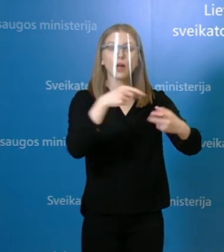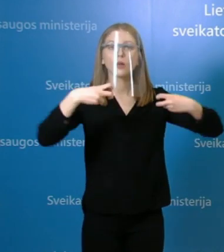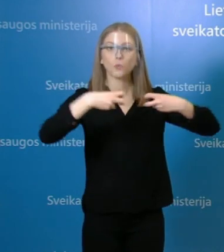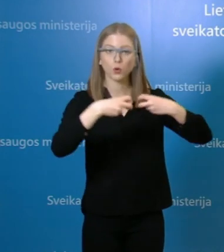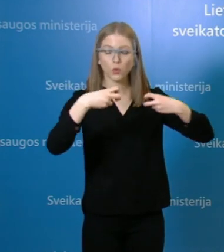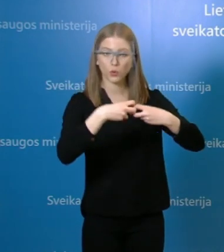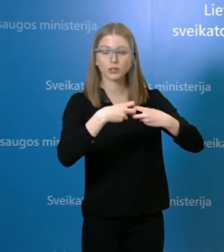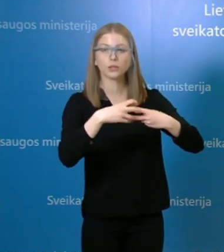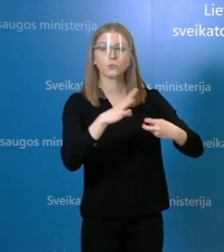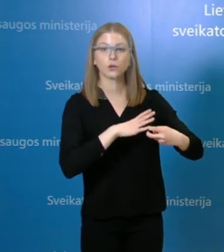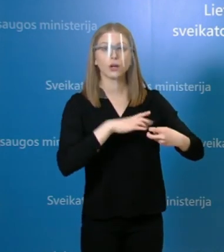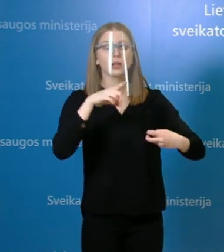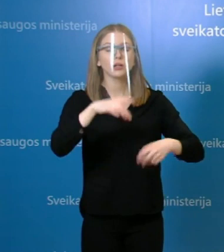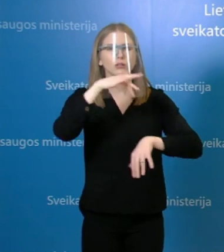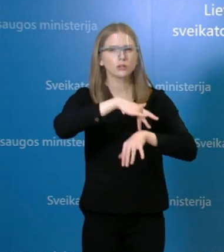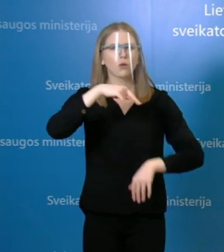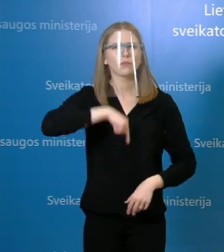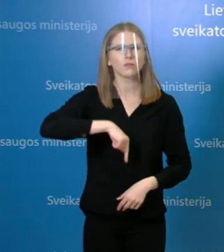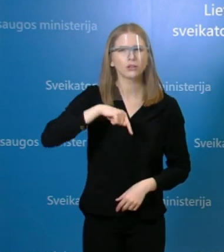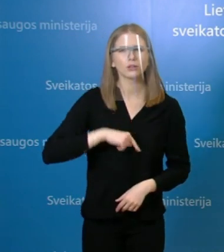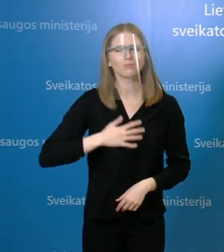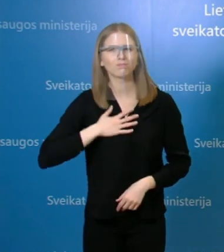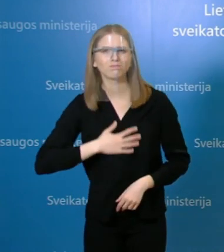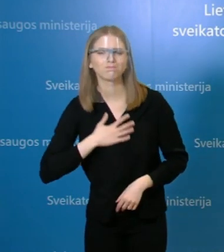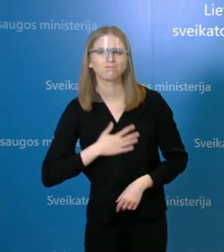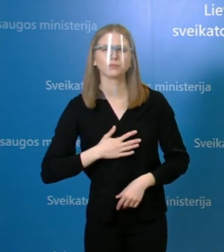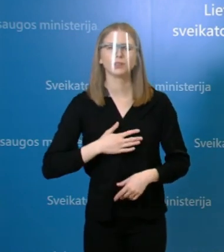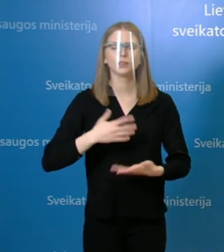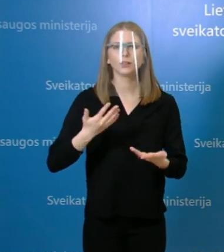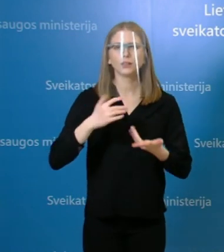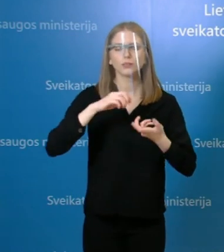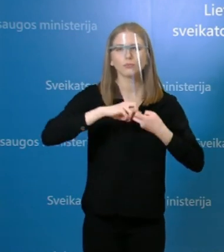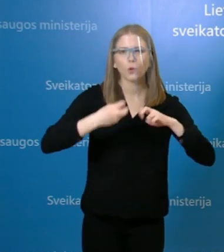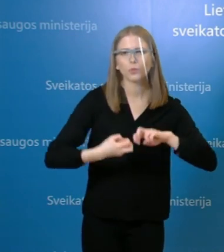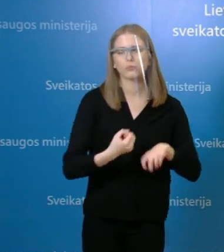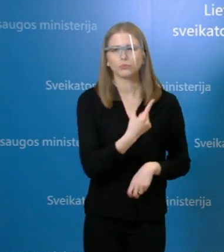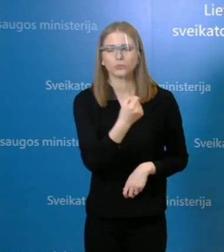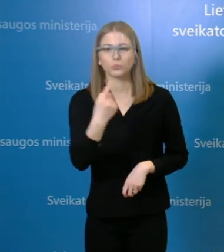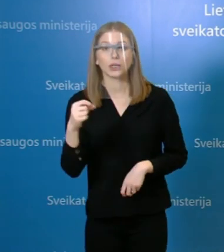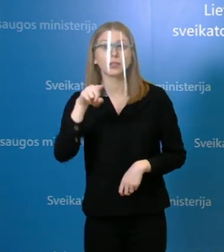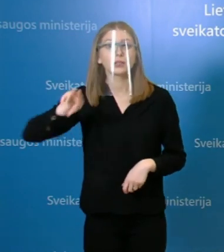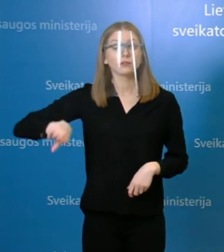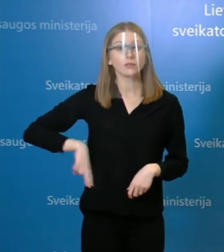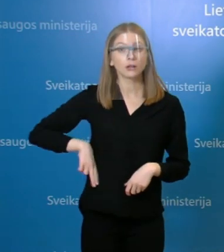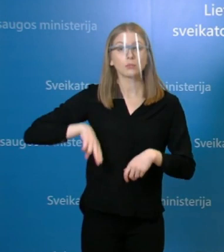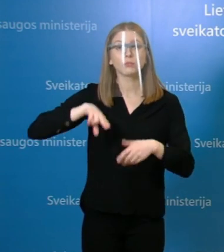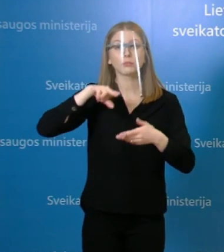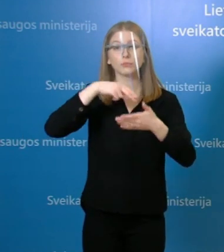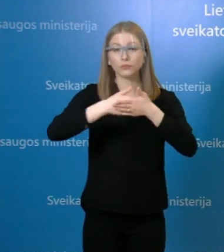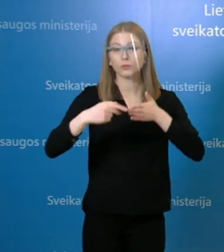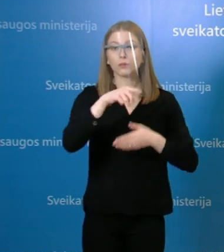COVID-19 būdingus simptomus pranešė įmonės administracijai ir gegužės 14 dieną